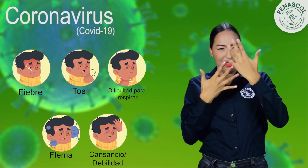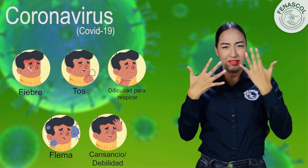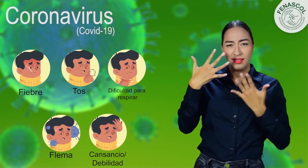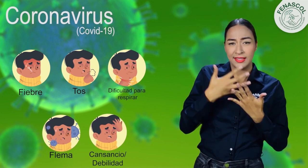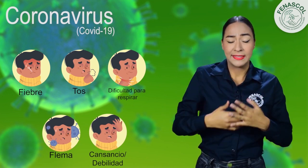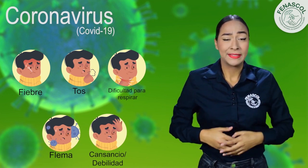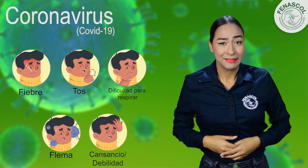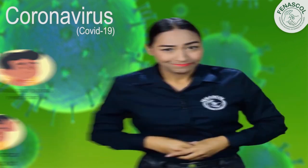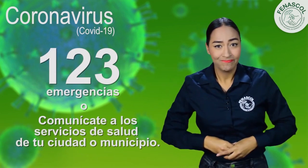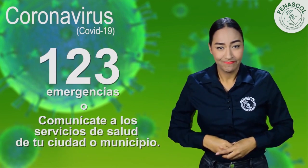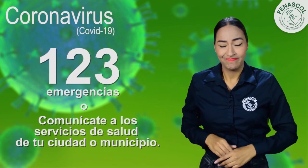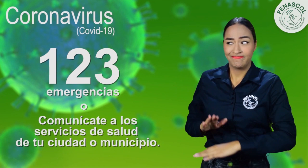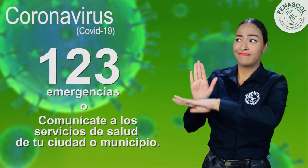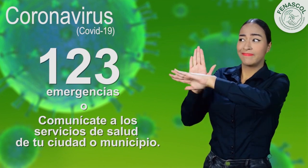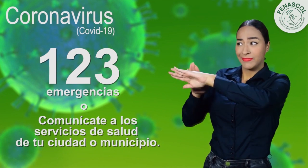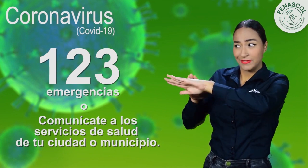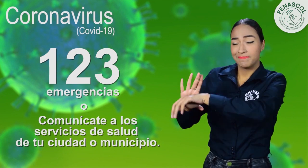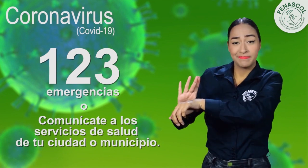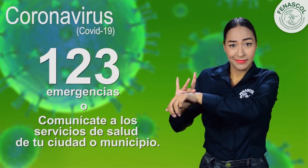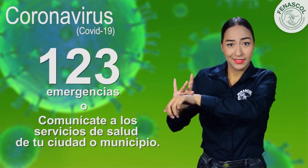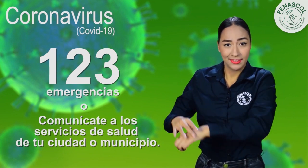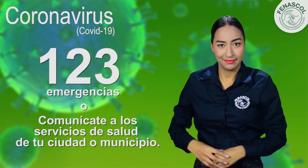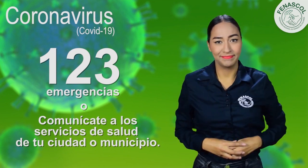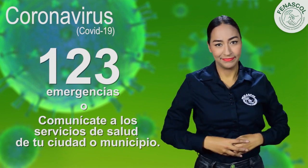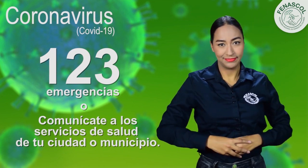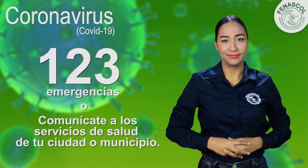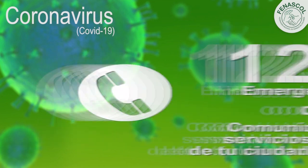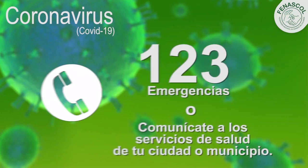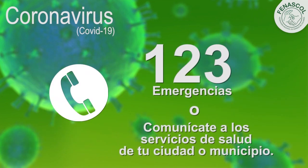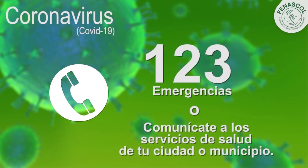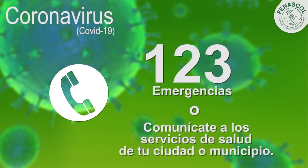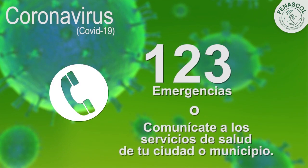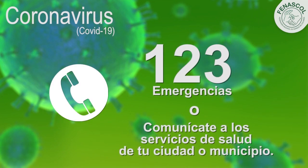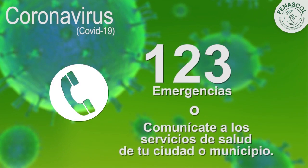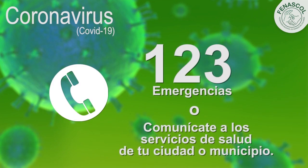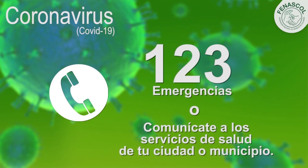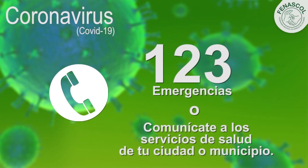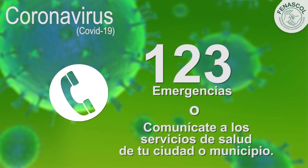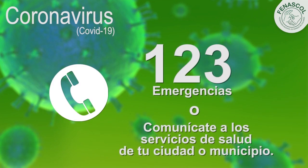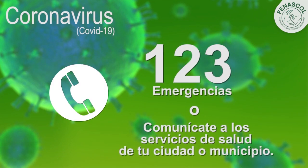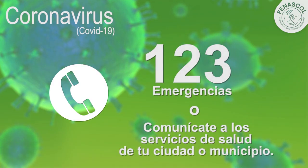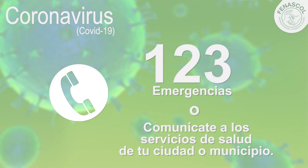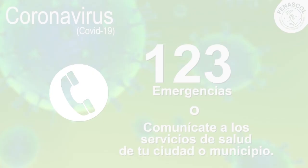Debes comunicarte con la línea de emergencia nacional 1-2-3 o con los servicios de salud de tu ciudad o municipio. ¡Gracias! ¡Gracias!